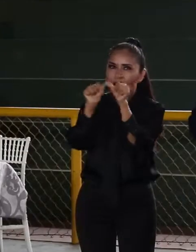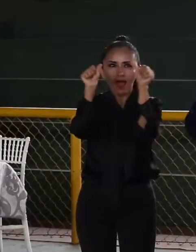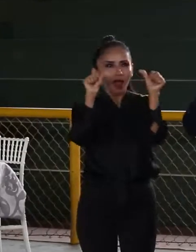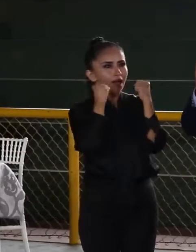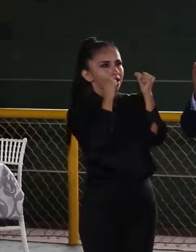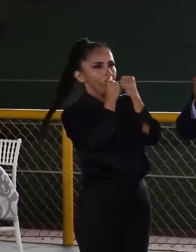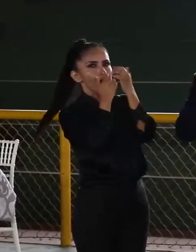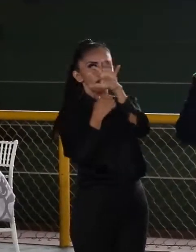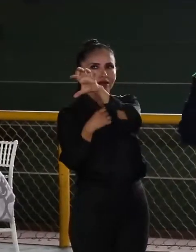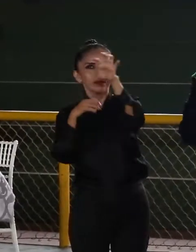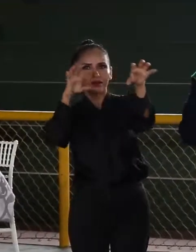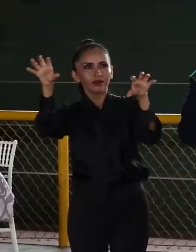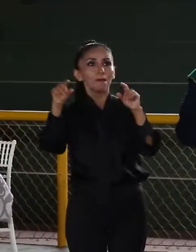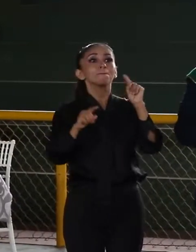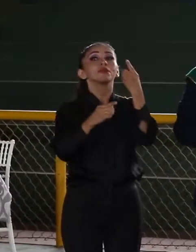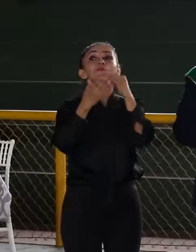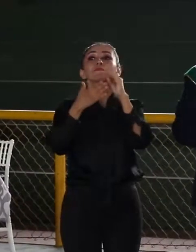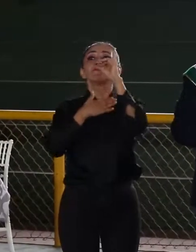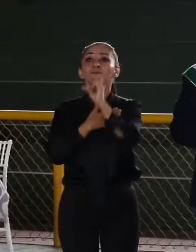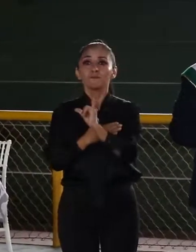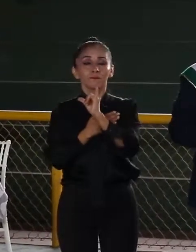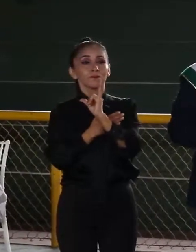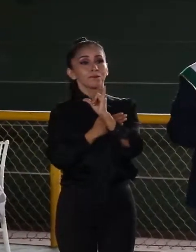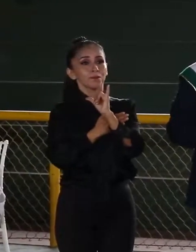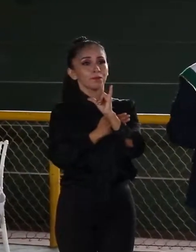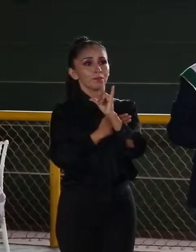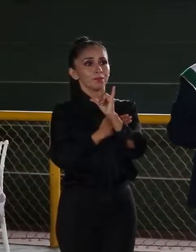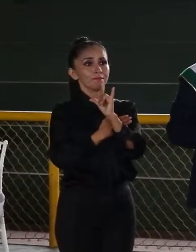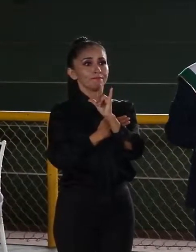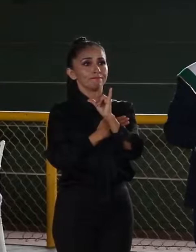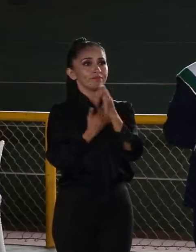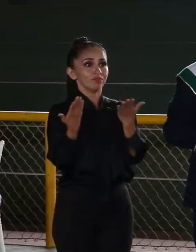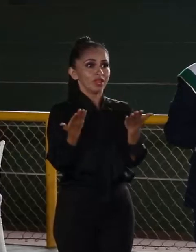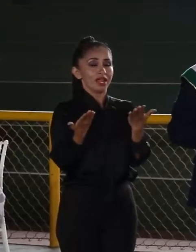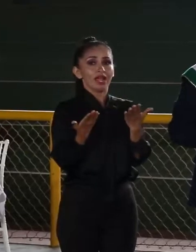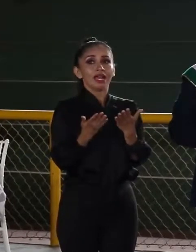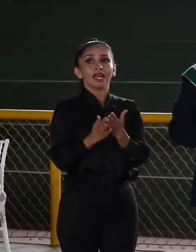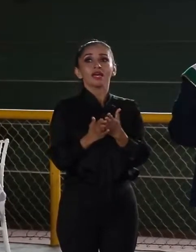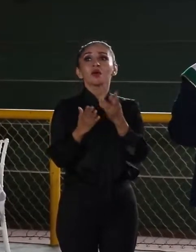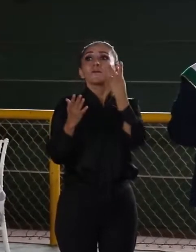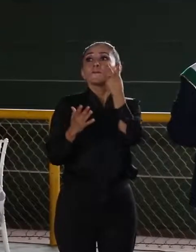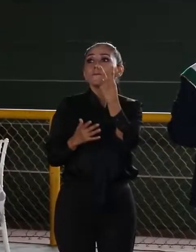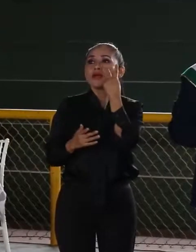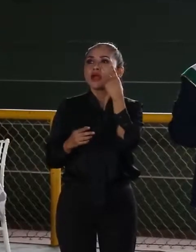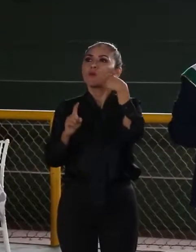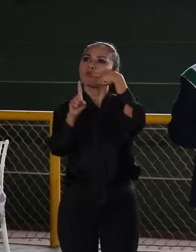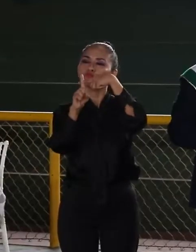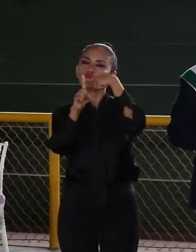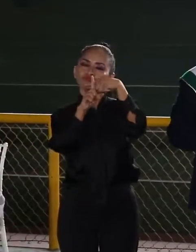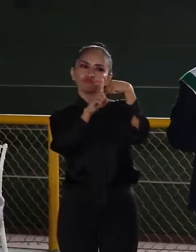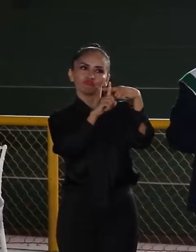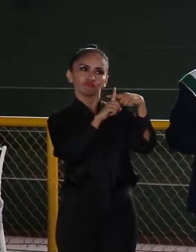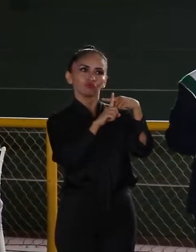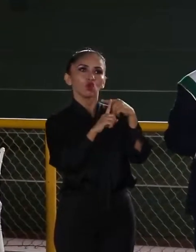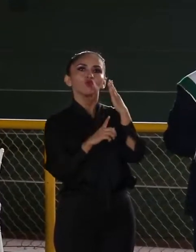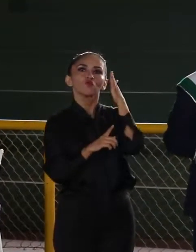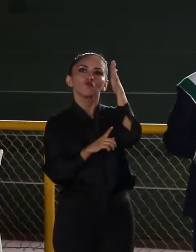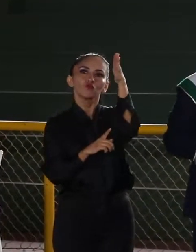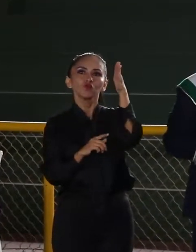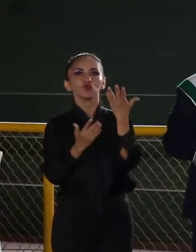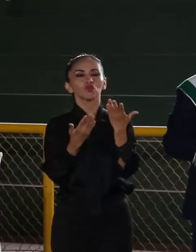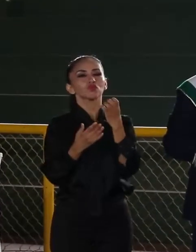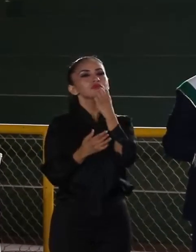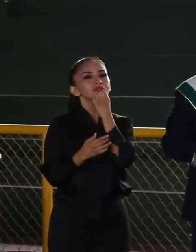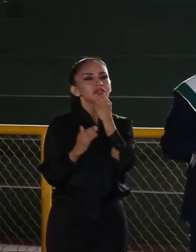Le deseo que este primero de mayo, pues, veamos con optimismo el futuro de